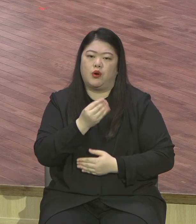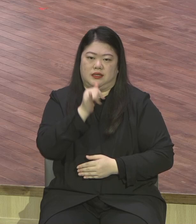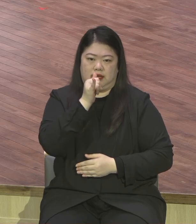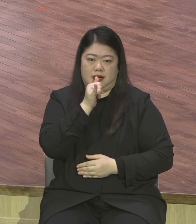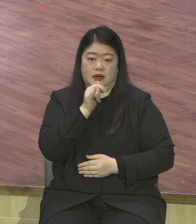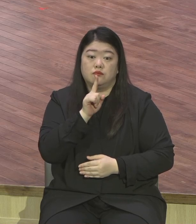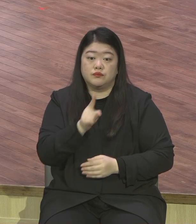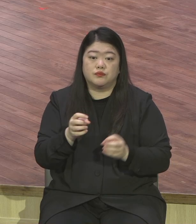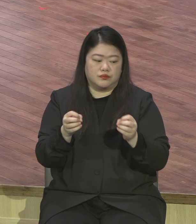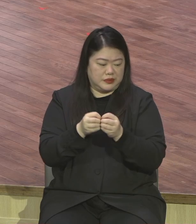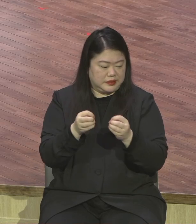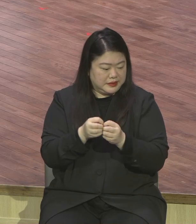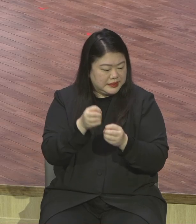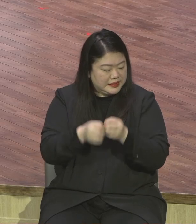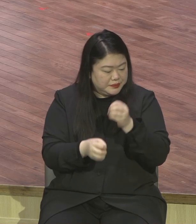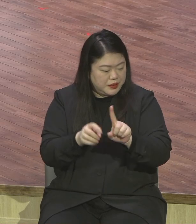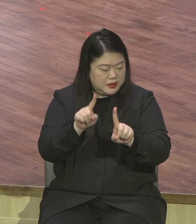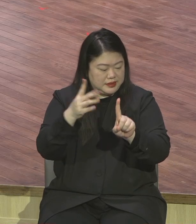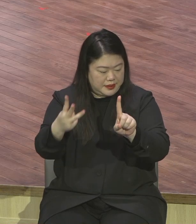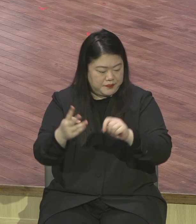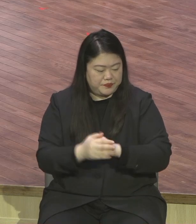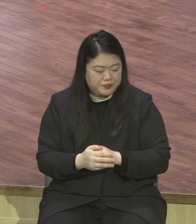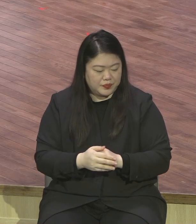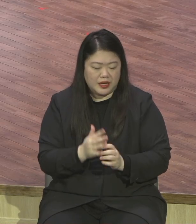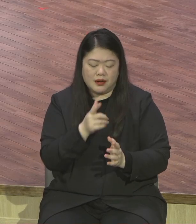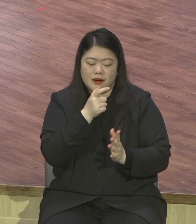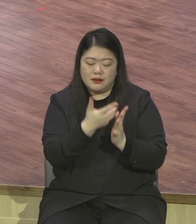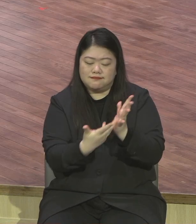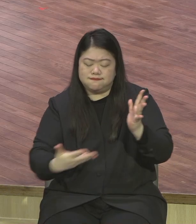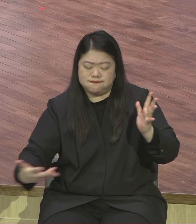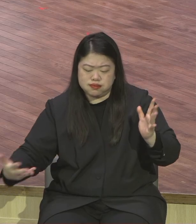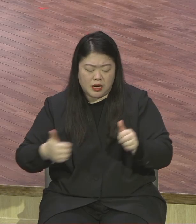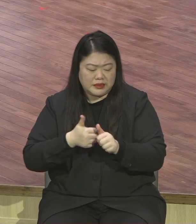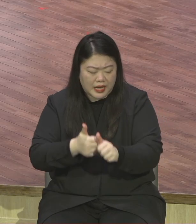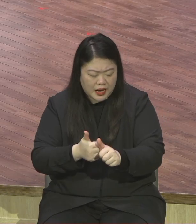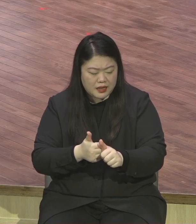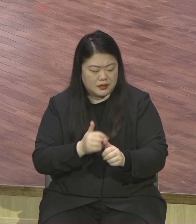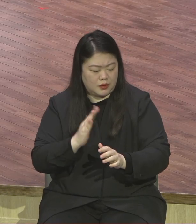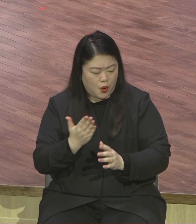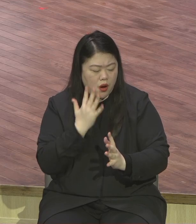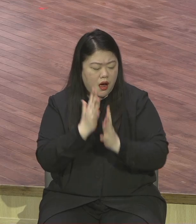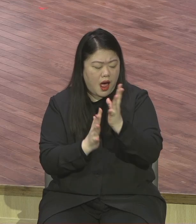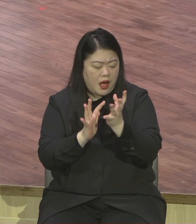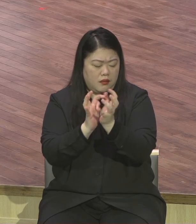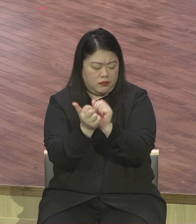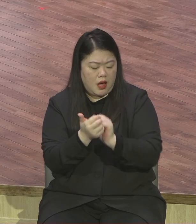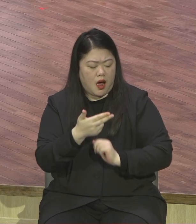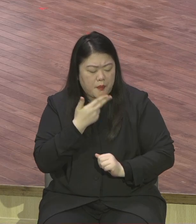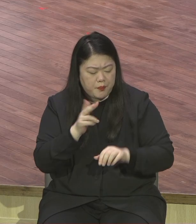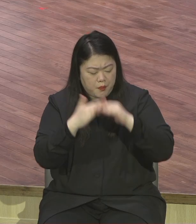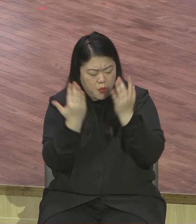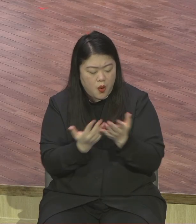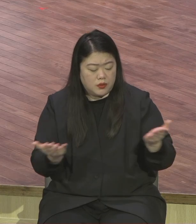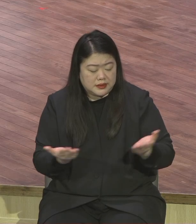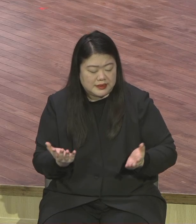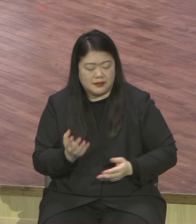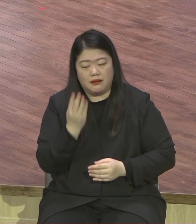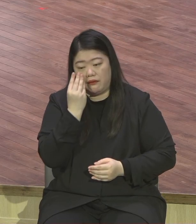심은 나무가 철을 따라 열매를 맺으며 그 잎사귀가 마르지 않음 같으니 그가 하는 모든 일이 다 형통하려다